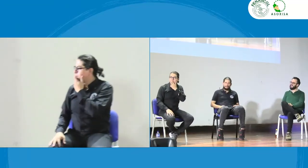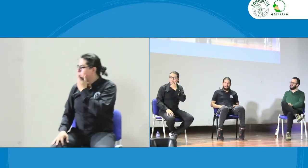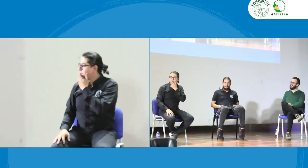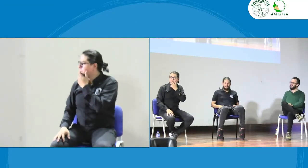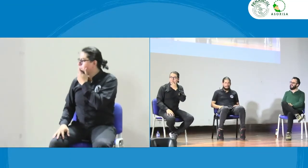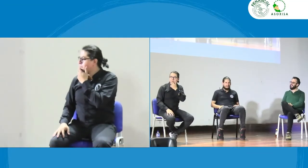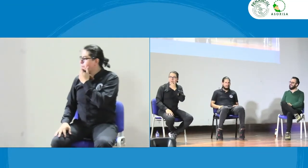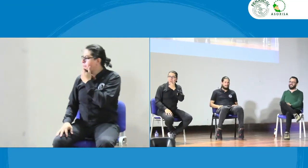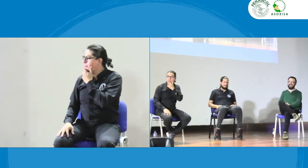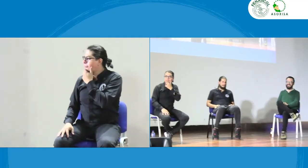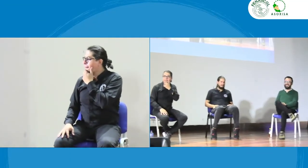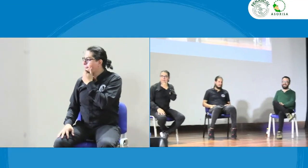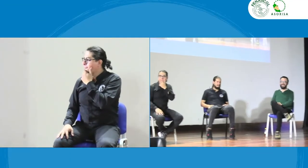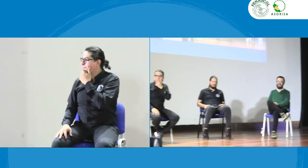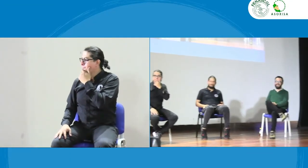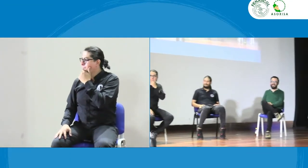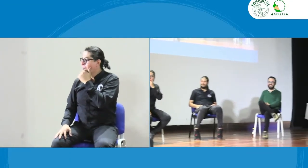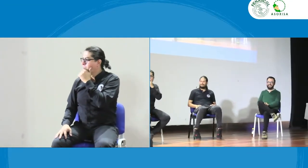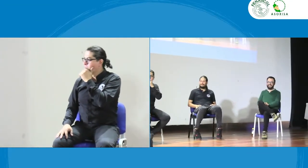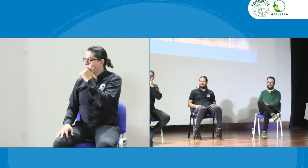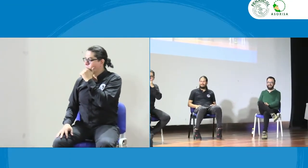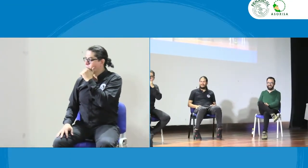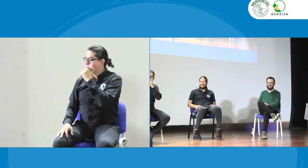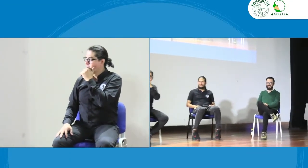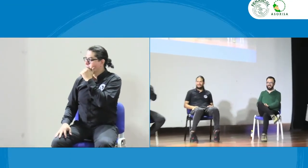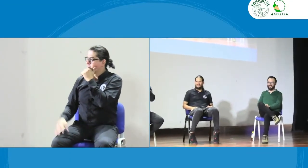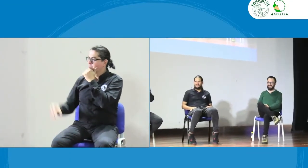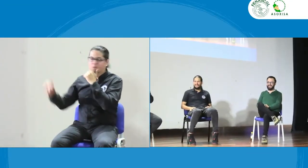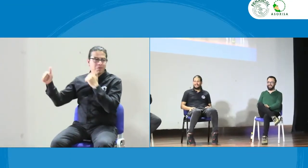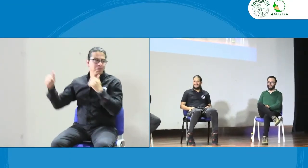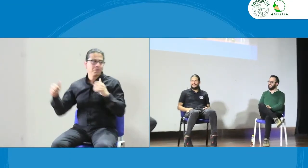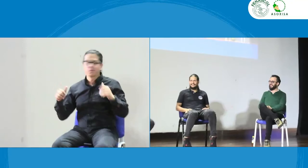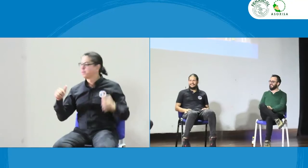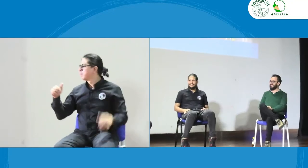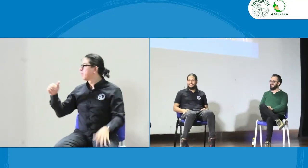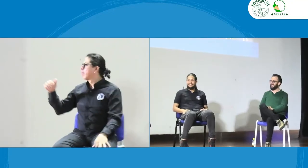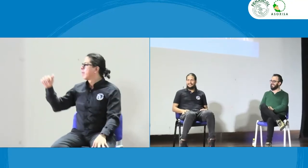es lo que la comunidad sorda me manifestó entonces quería traerlo en este momento